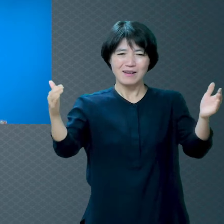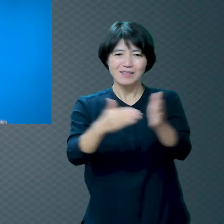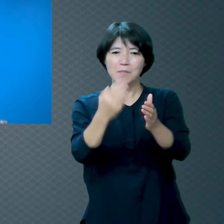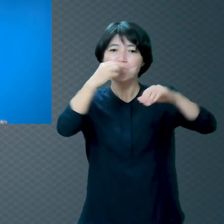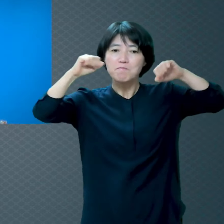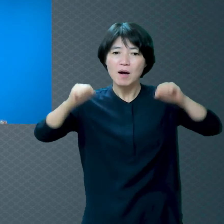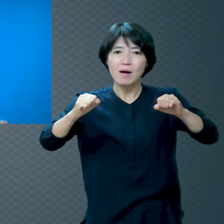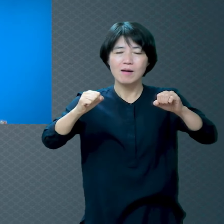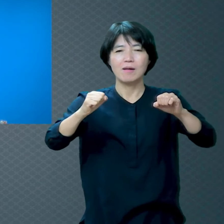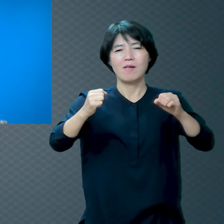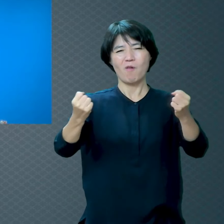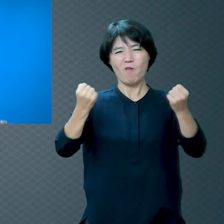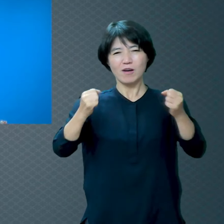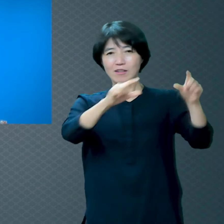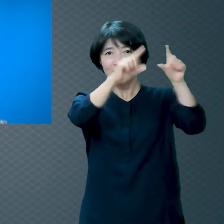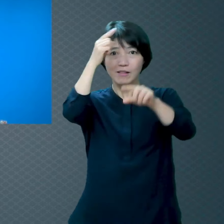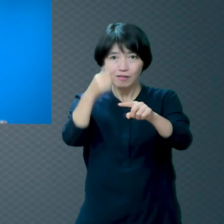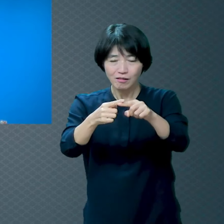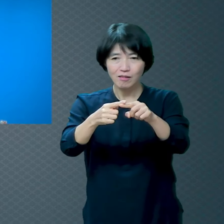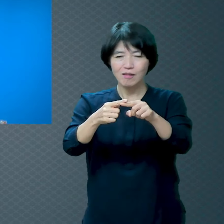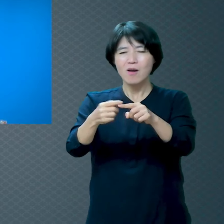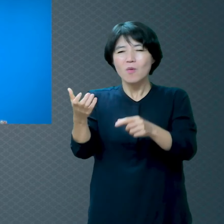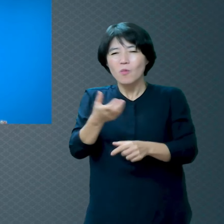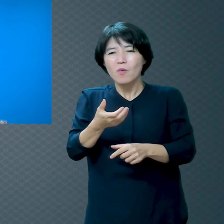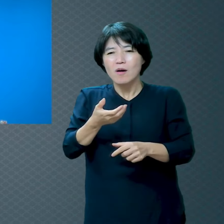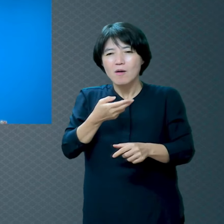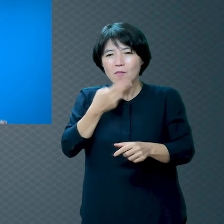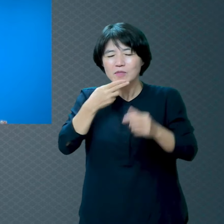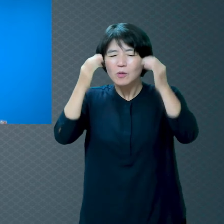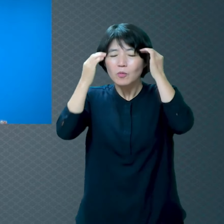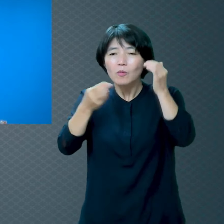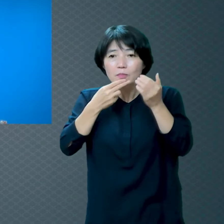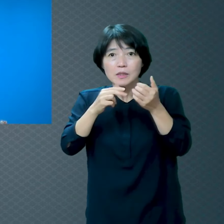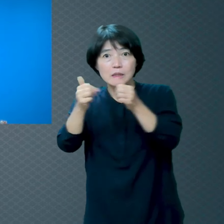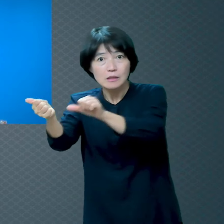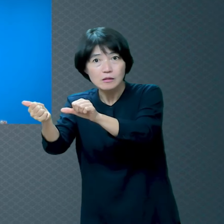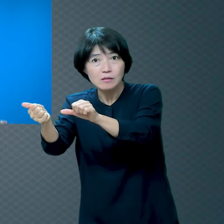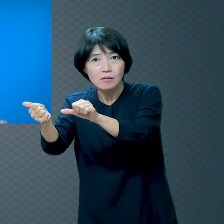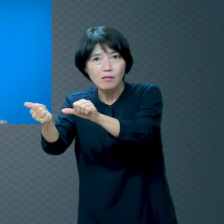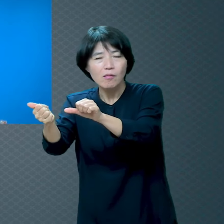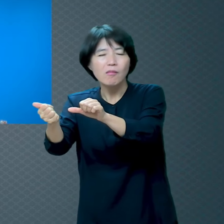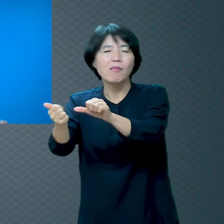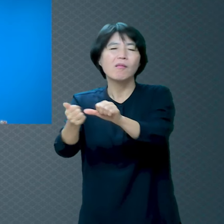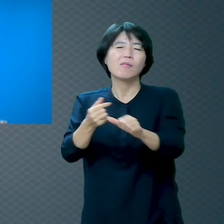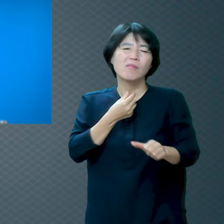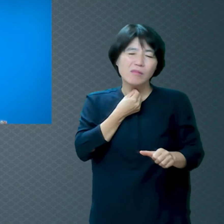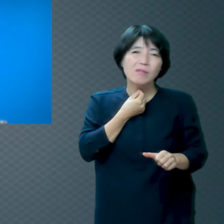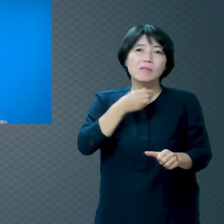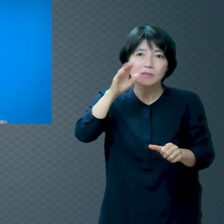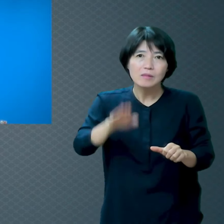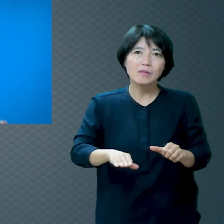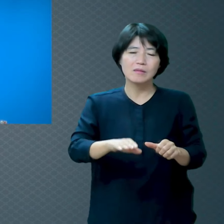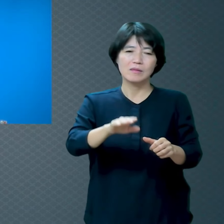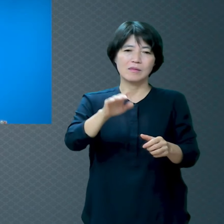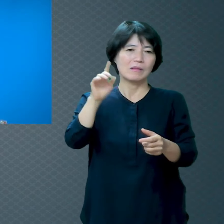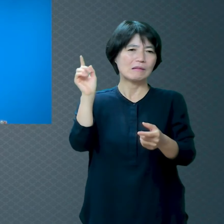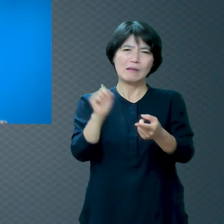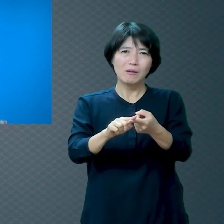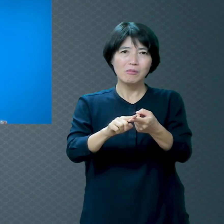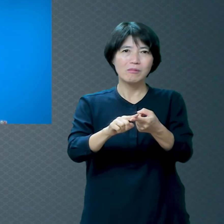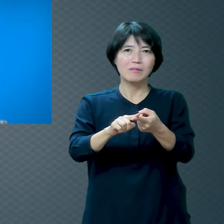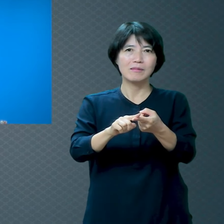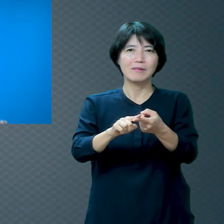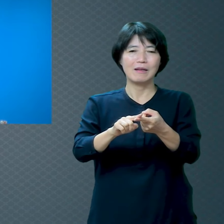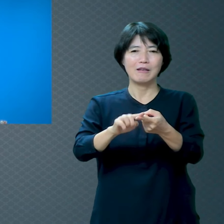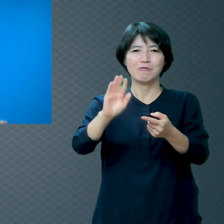고통스럽고 싶겠어요 인생은 그래요 왜 하나님이 없으니까 위로자가 없잖아요